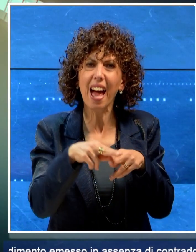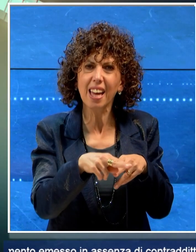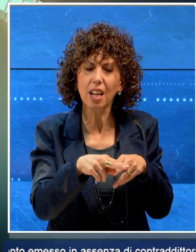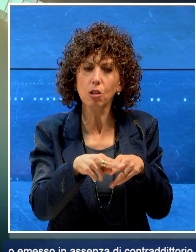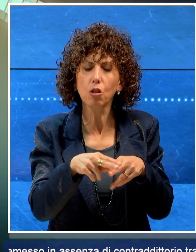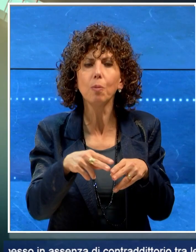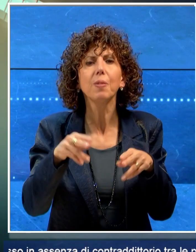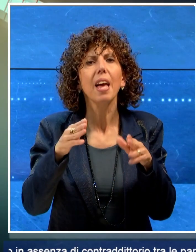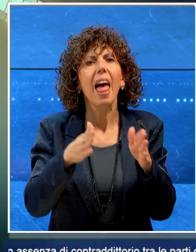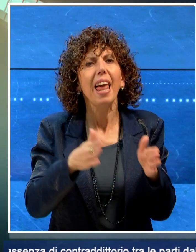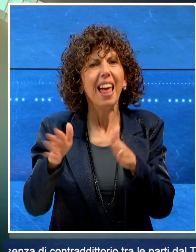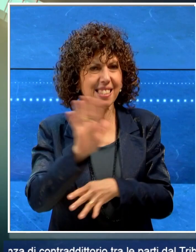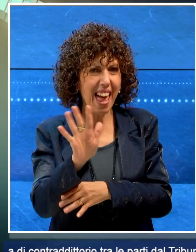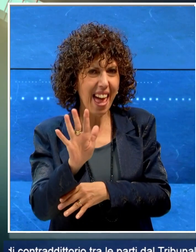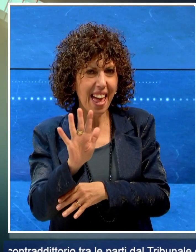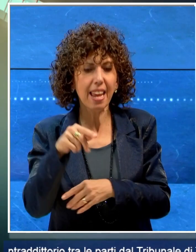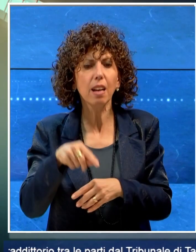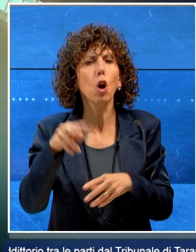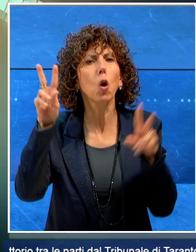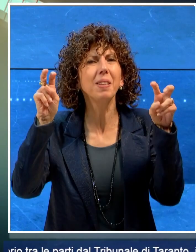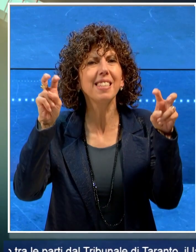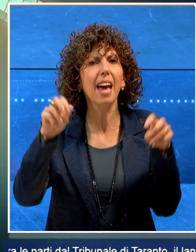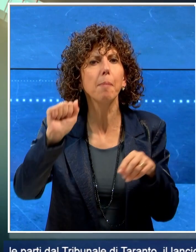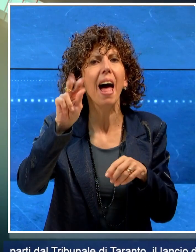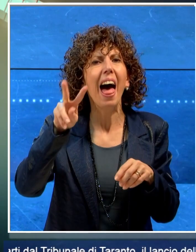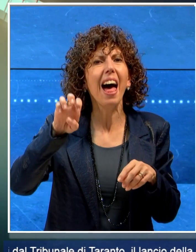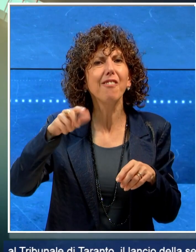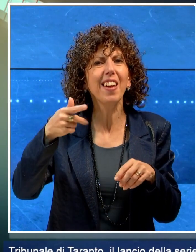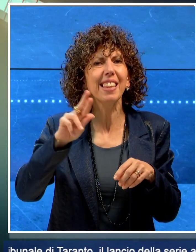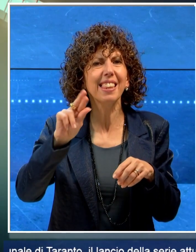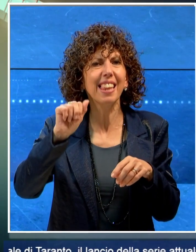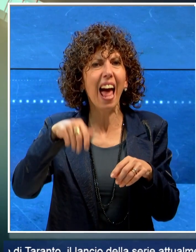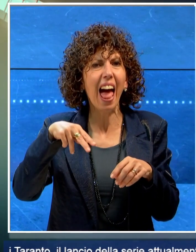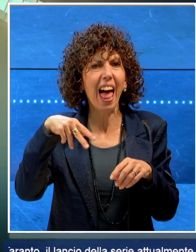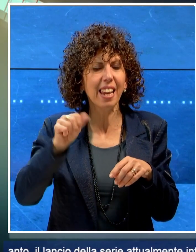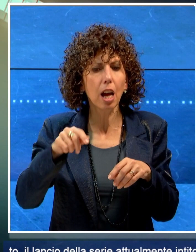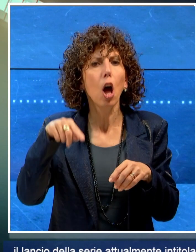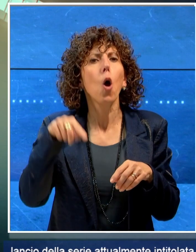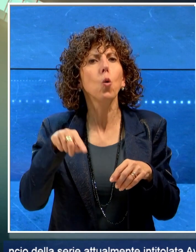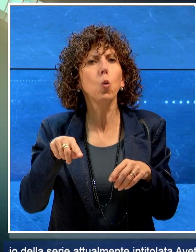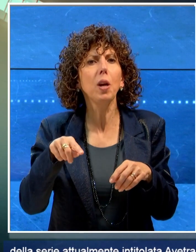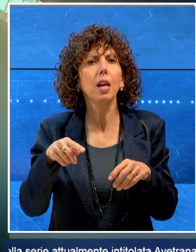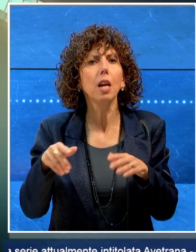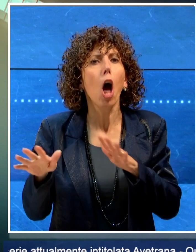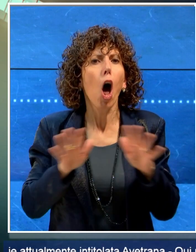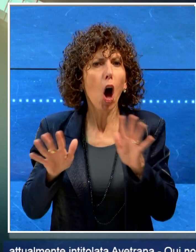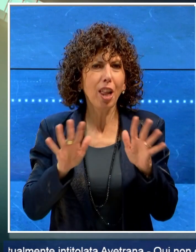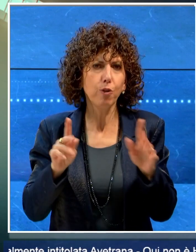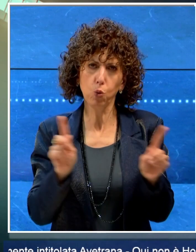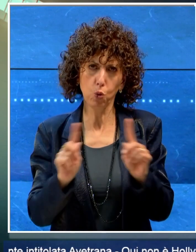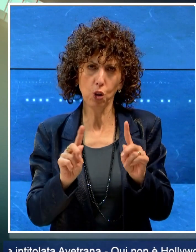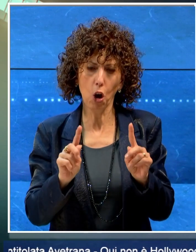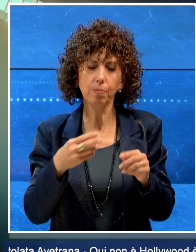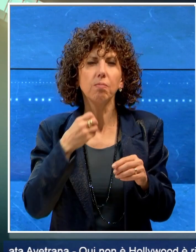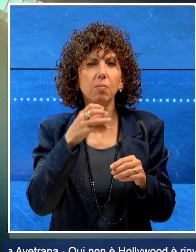il lancio della serie, attualmente intitolata Avetrana, qui non è Hollywood, è rinviato. Lo rendono noto la casa di